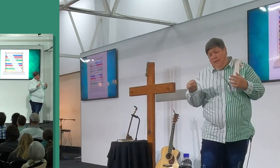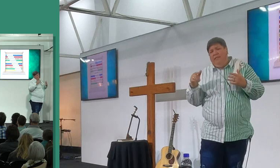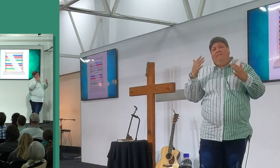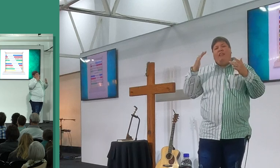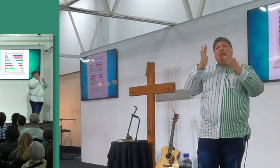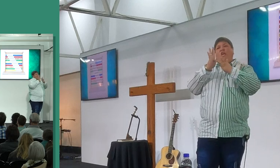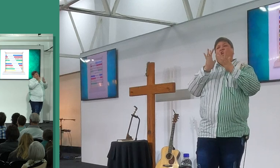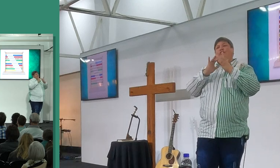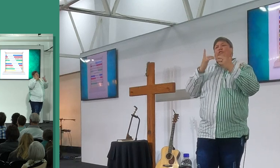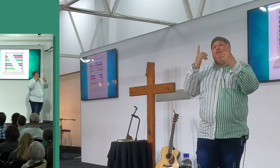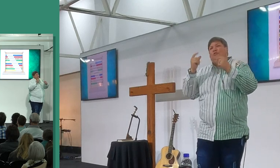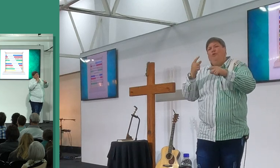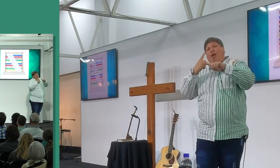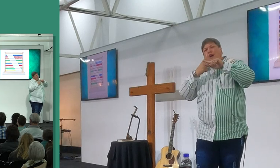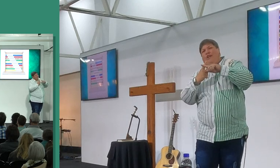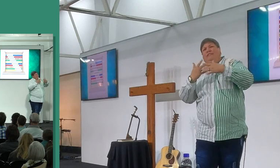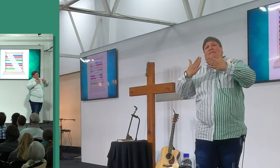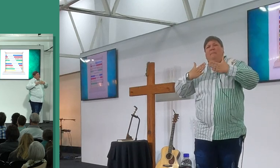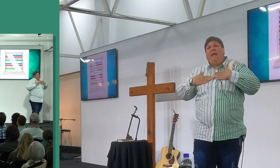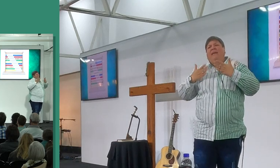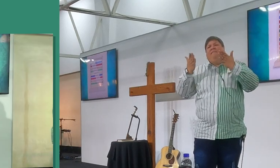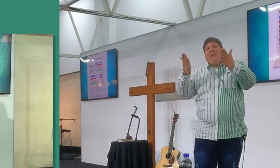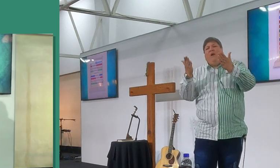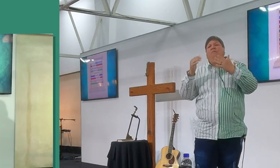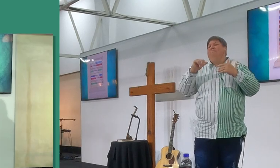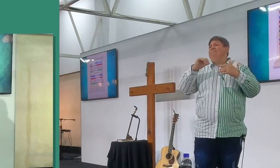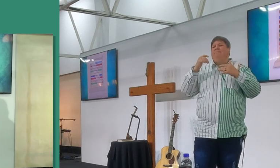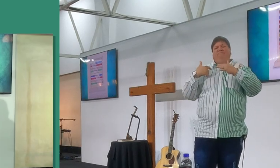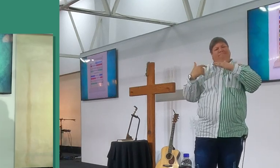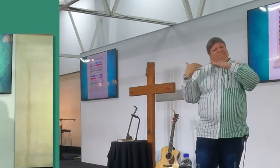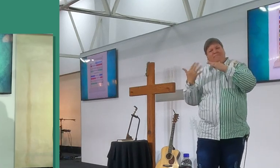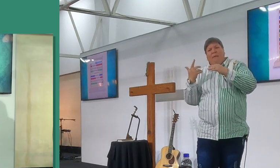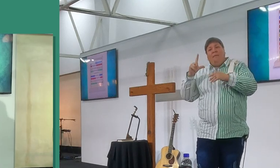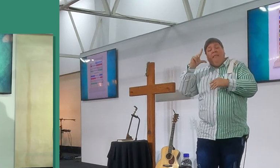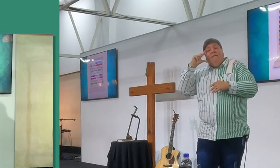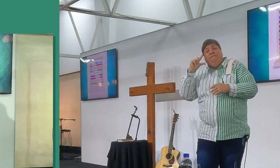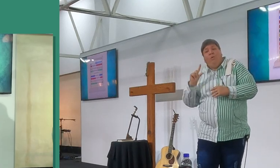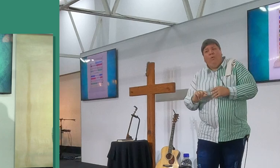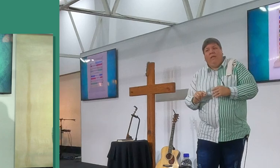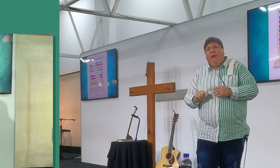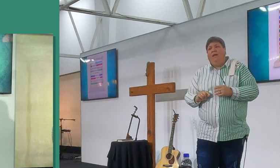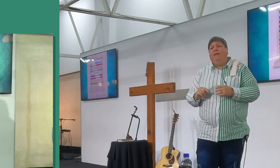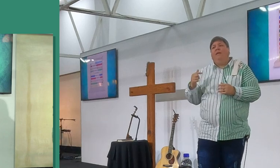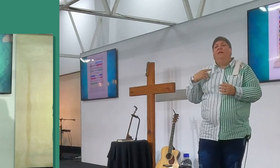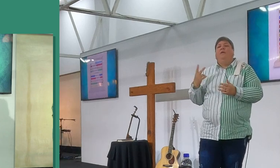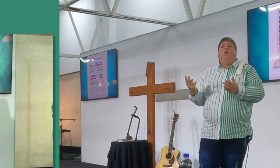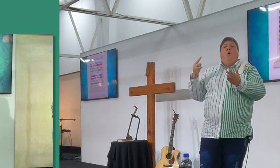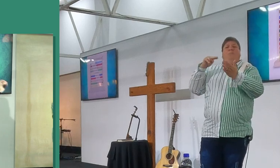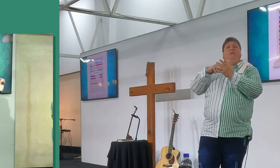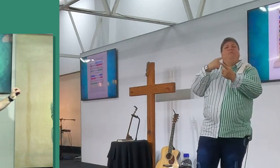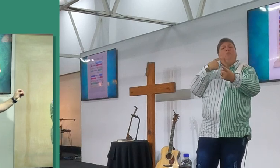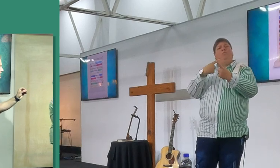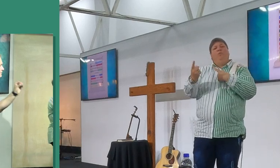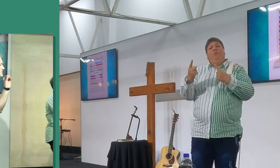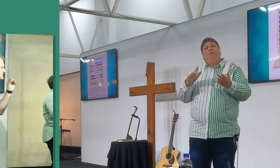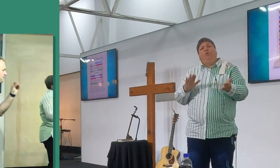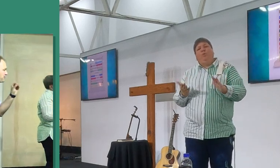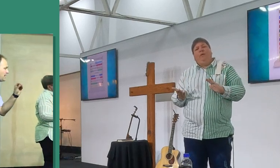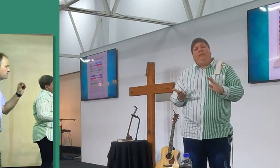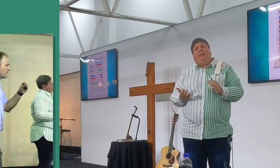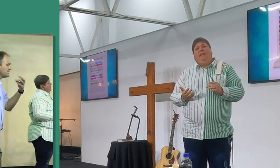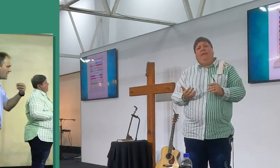Jesus alles gedoen het aan die kruis, vir my, en vir jou, dit vul my met verwondering, wat is die al nie, hy het opgestaan, nie die dood oor, weet jy, besef jy,